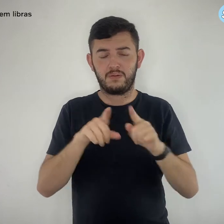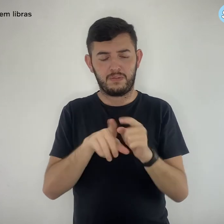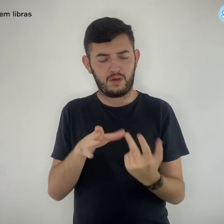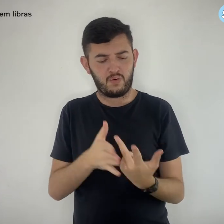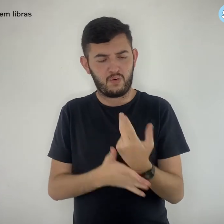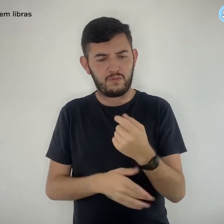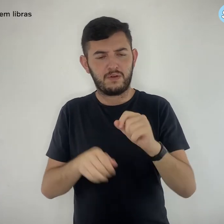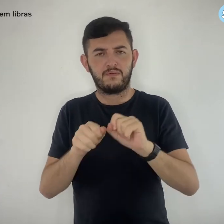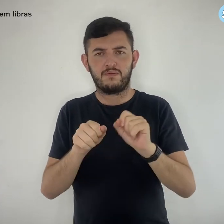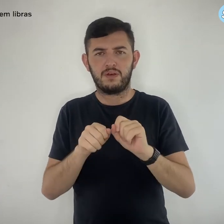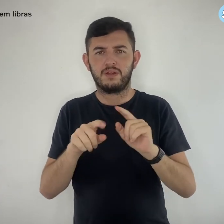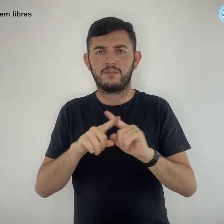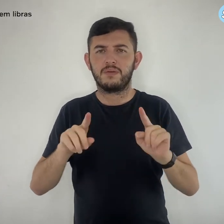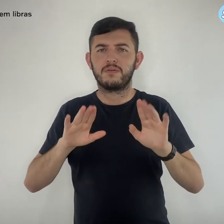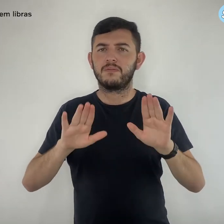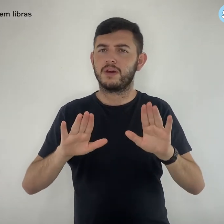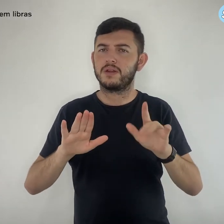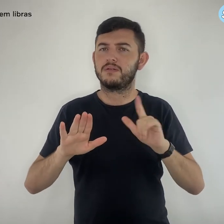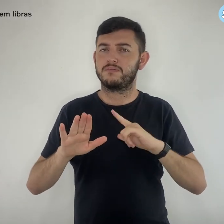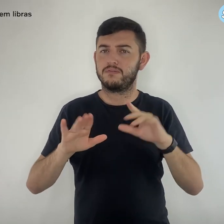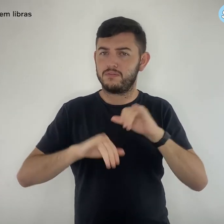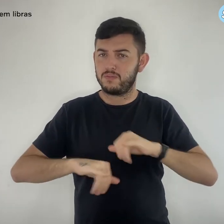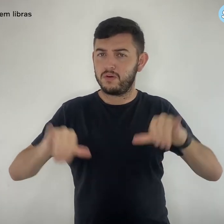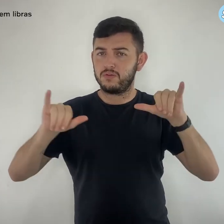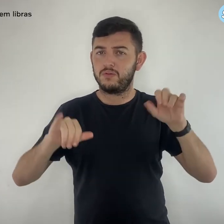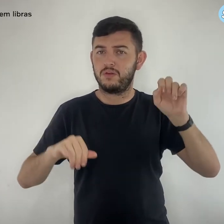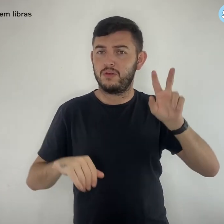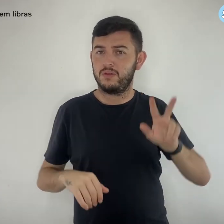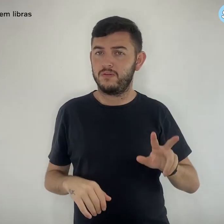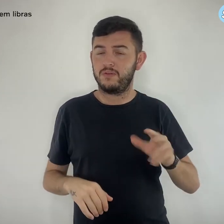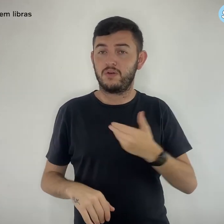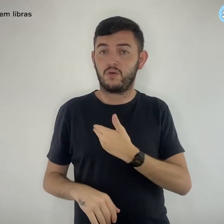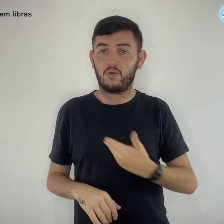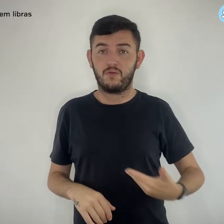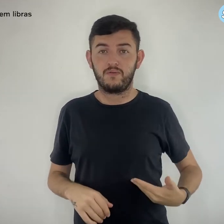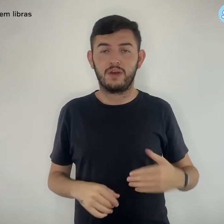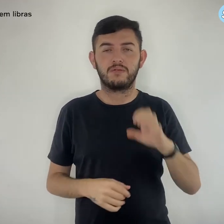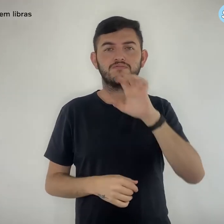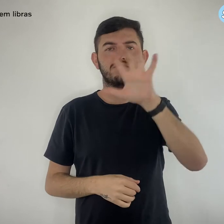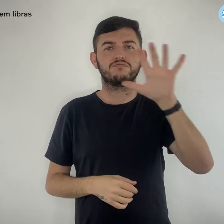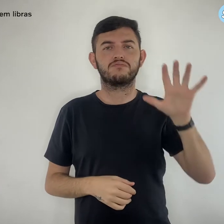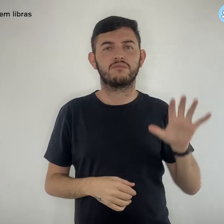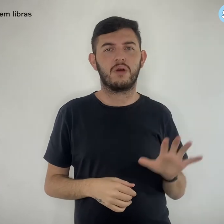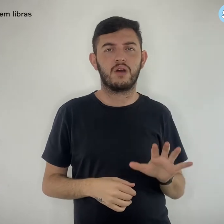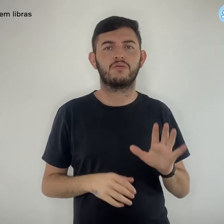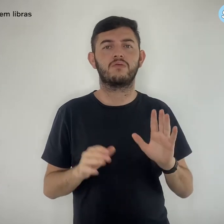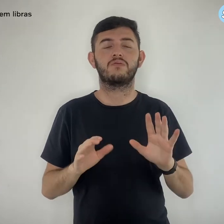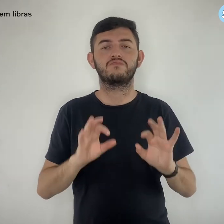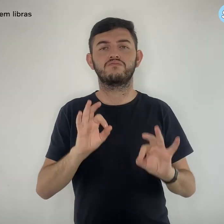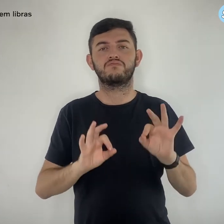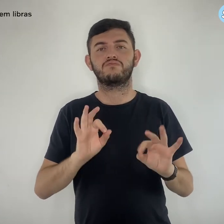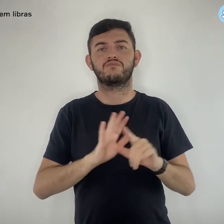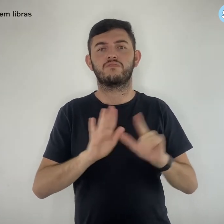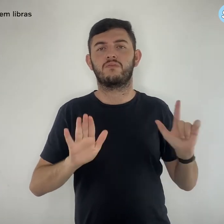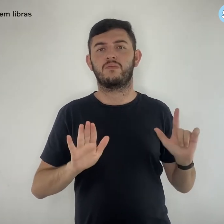feita. Após o anúncio da Anvisa, alguns governos estaduais já se